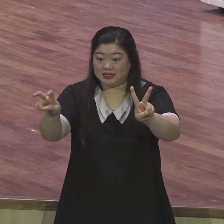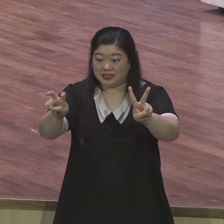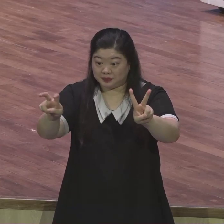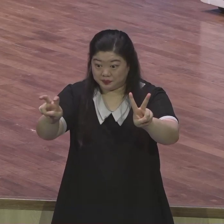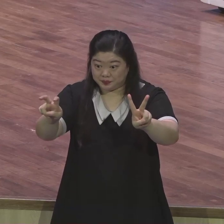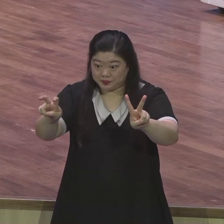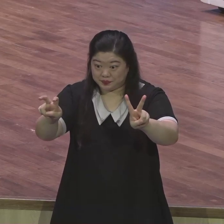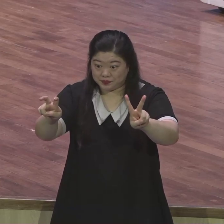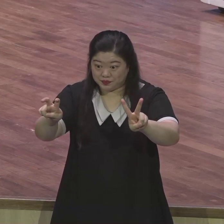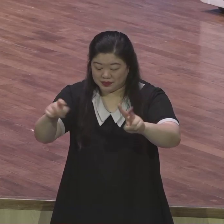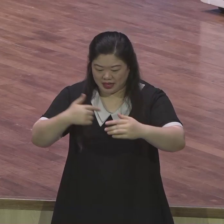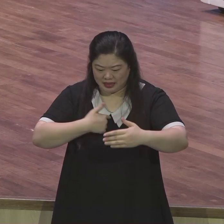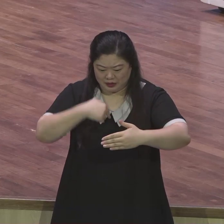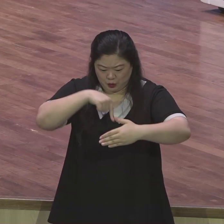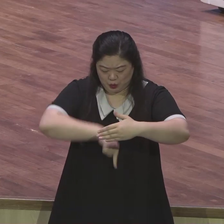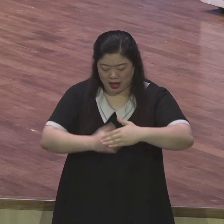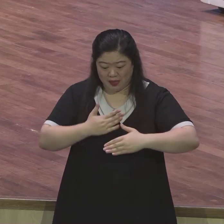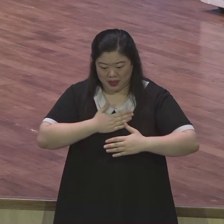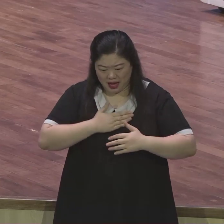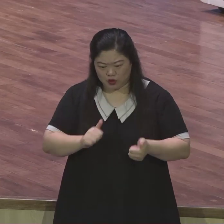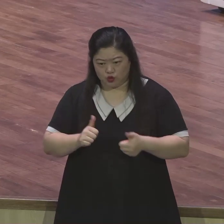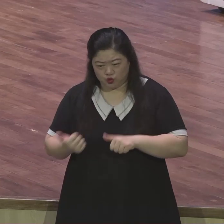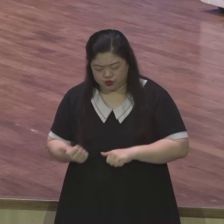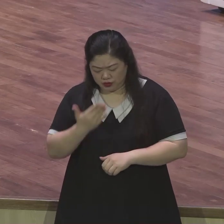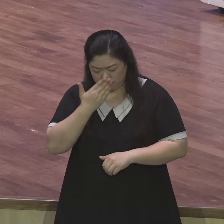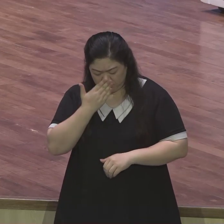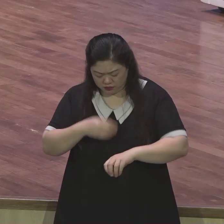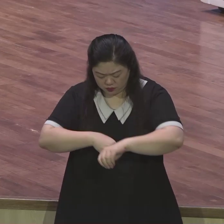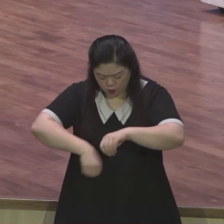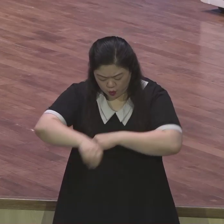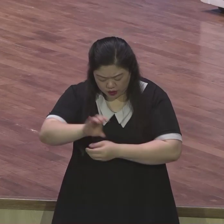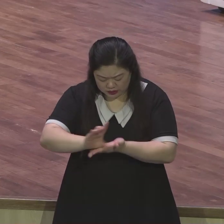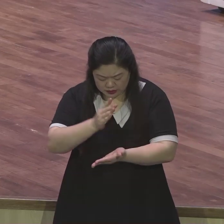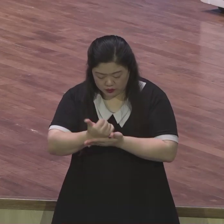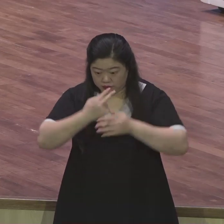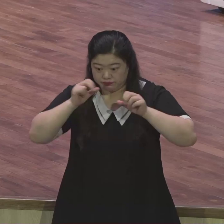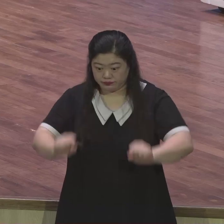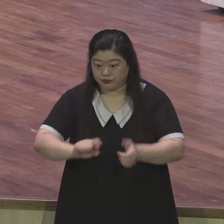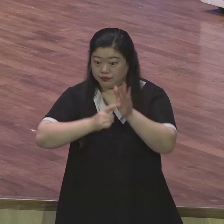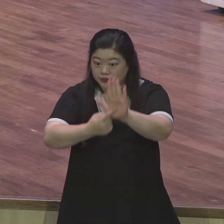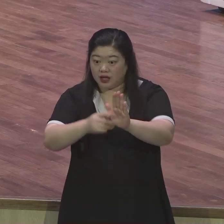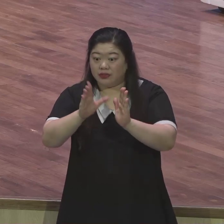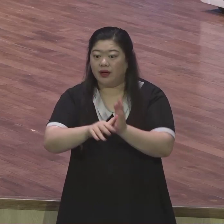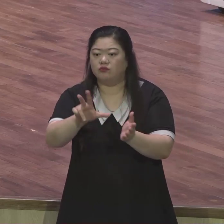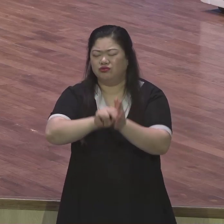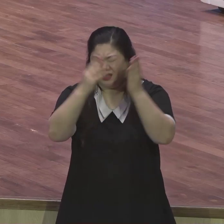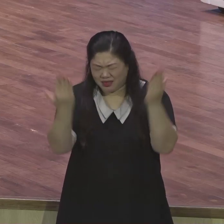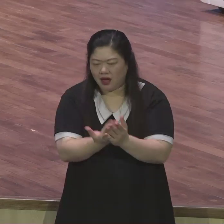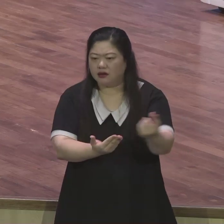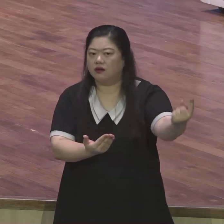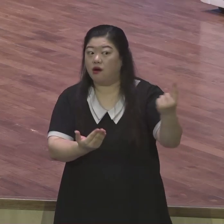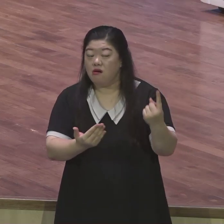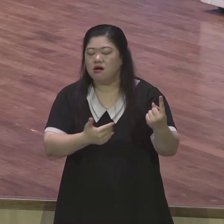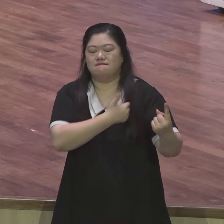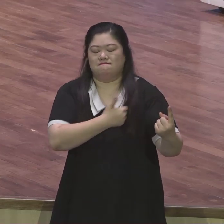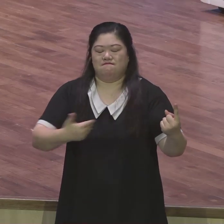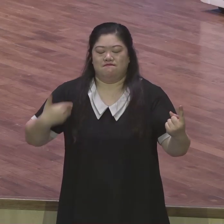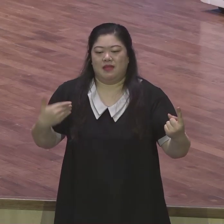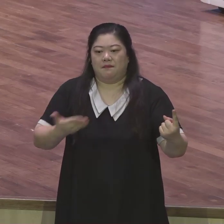죽고 인생 모든 문제에서의 그리스도가 살아날 때 하나님이 어떤 문제도 감당할 은혜를 주신다는 것입니다 내가